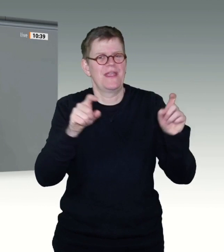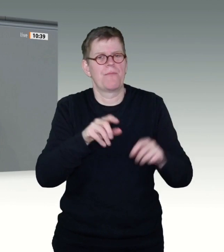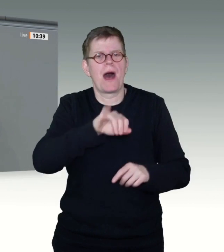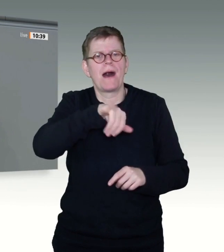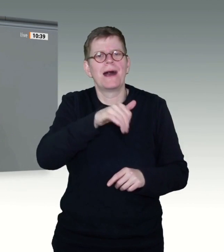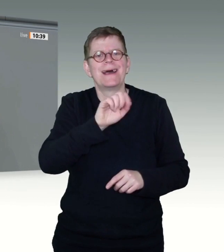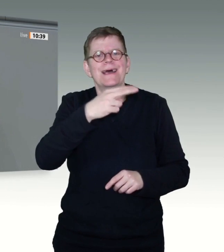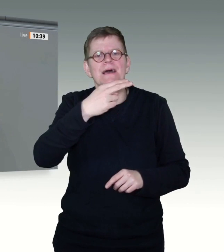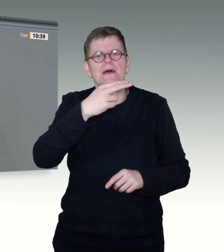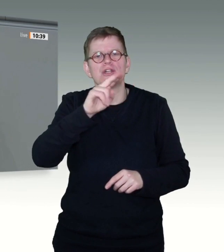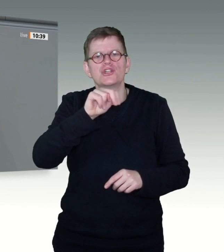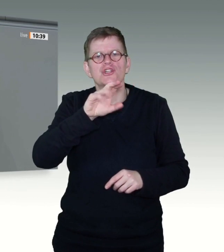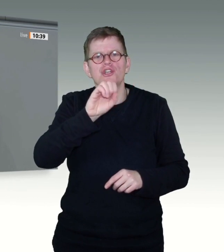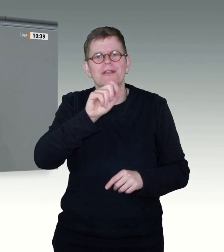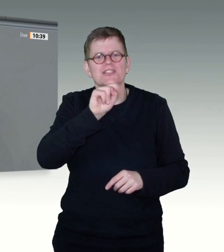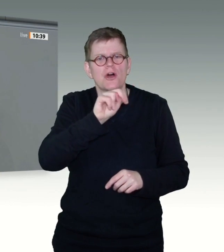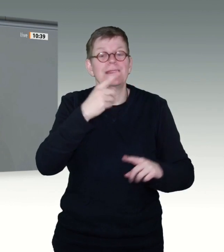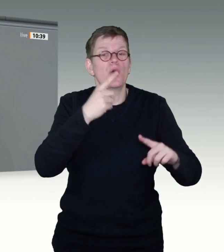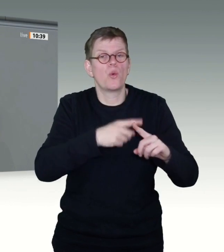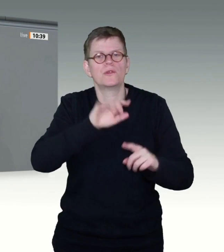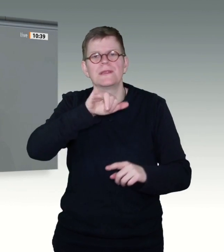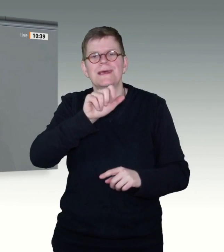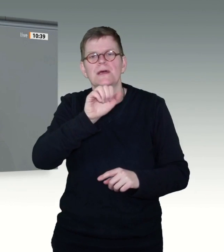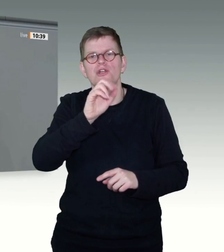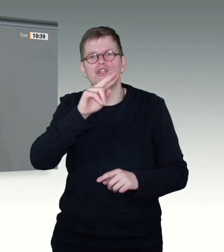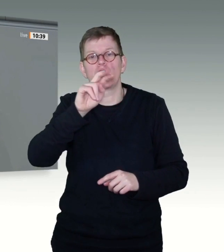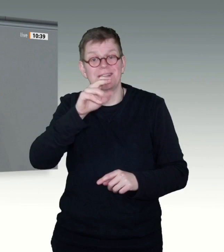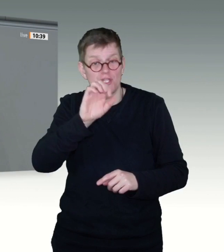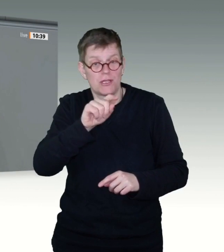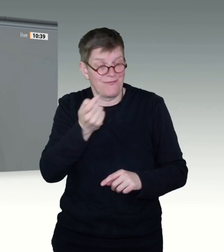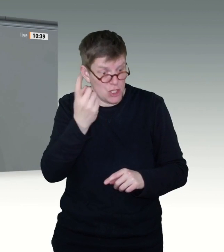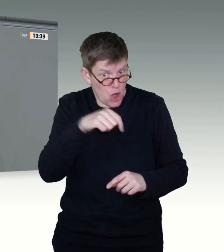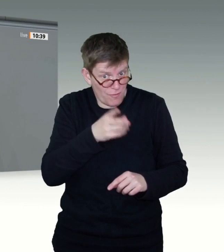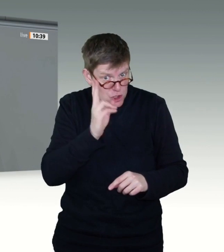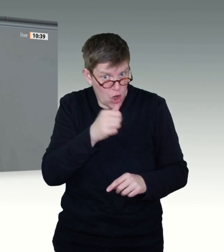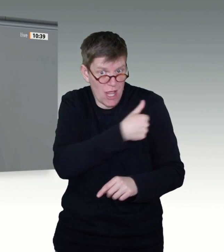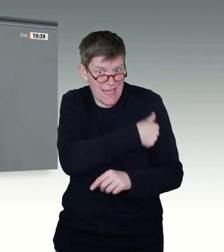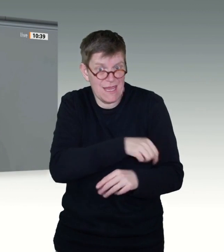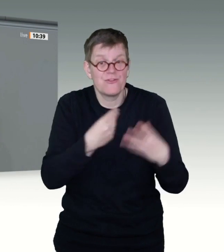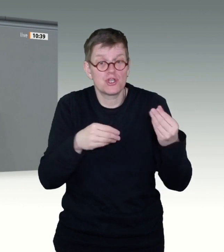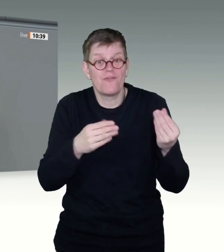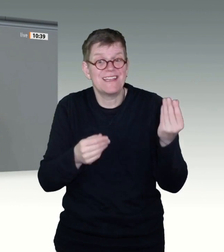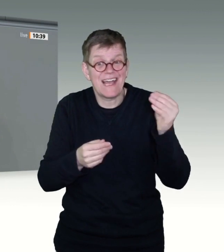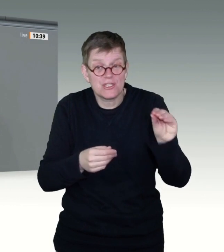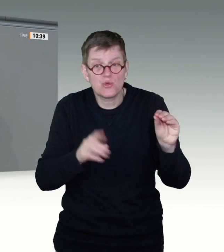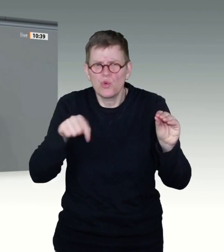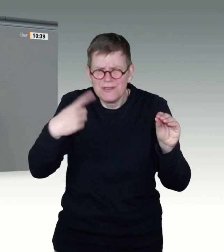Jetzt haben sich aus der Verwunderung heraus noch keine Probleme von selbst gelöst. Was muss jetzt also folgen, damit sich die